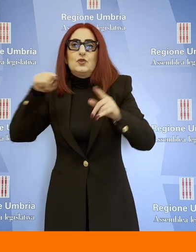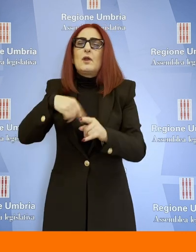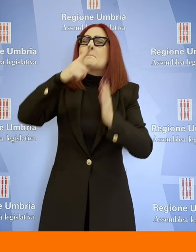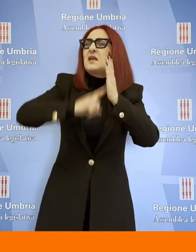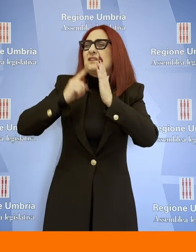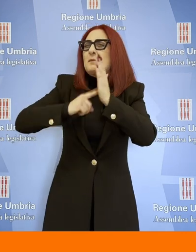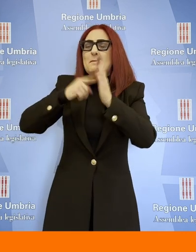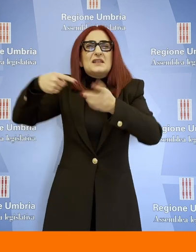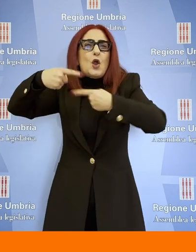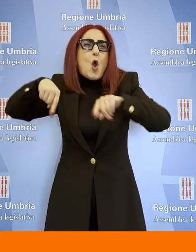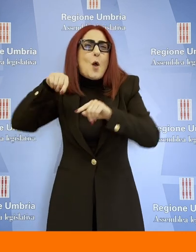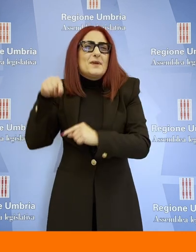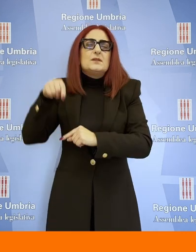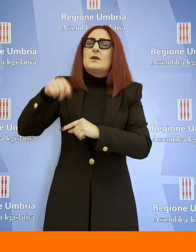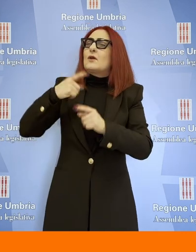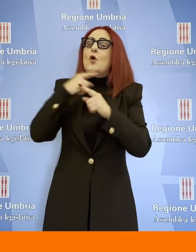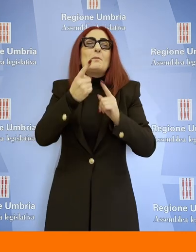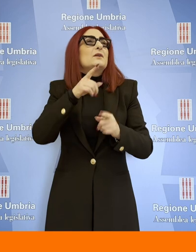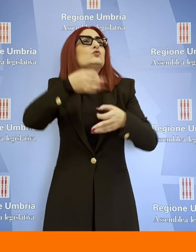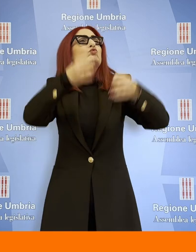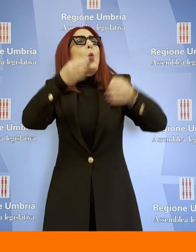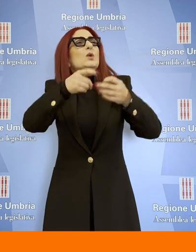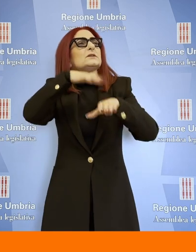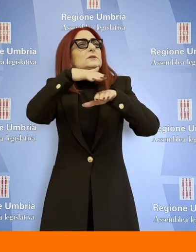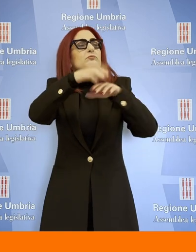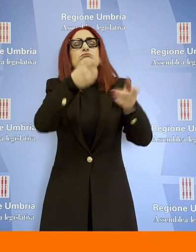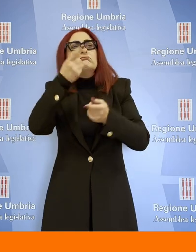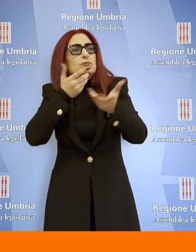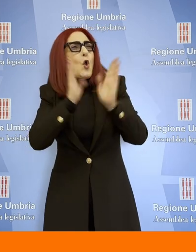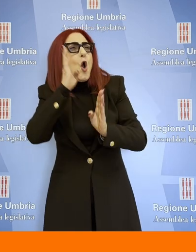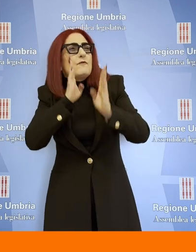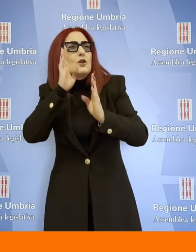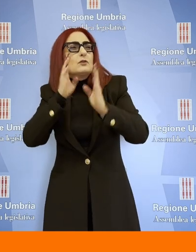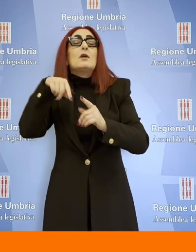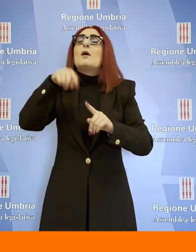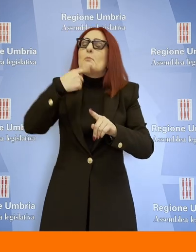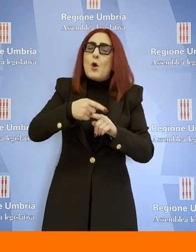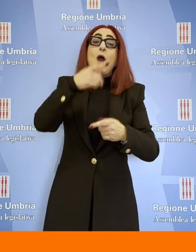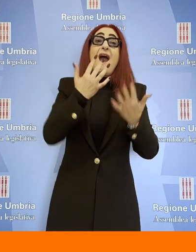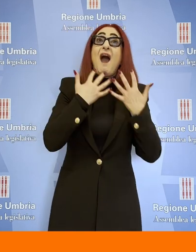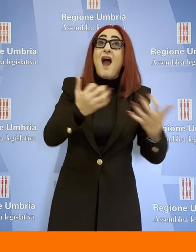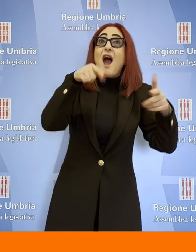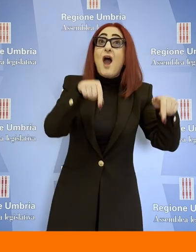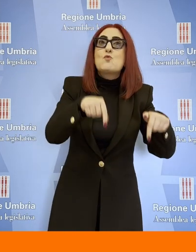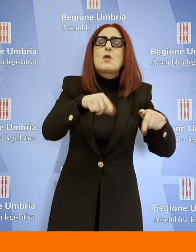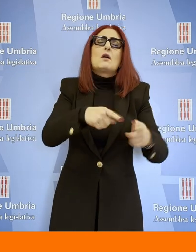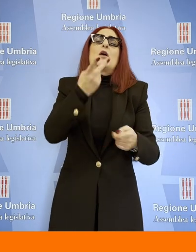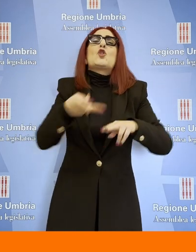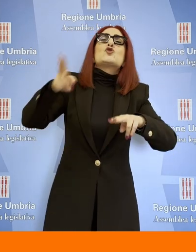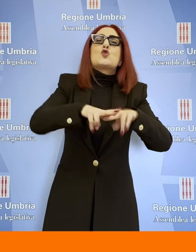mesi della Commissione che ha udito tanti giuristi e poi si è arrivata una doppia approvazione dell'Aula all'unanimità e questo è un dato